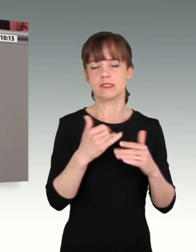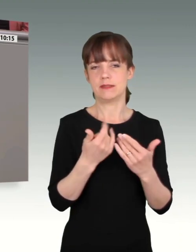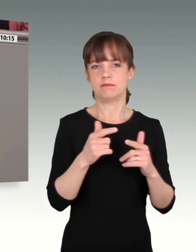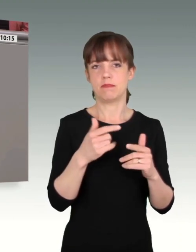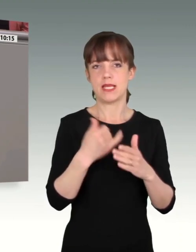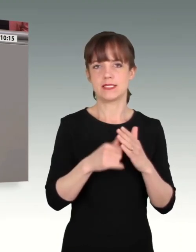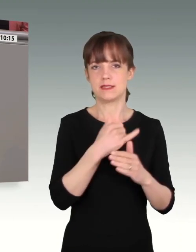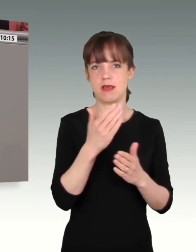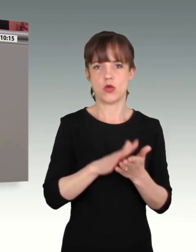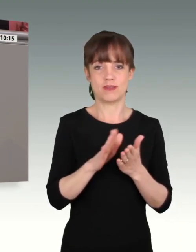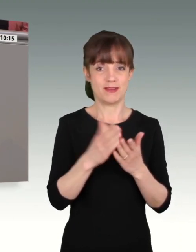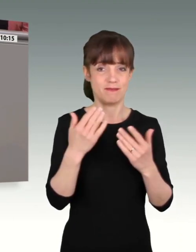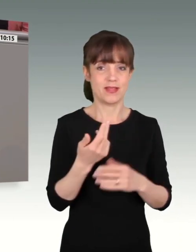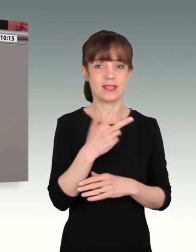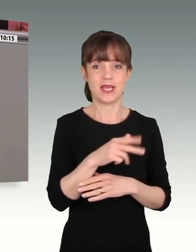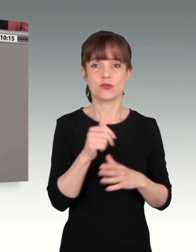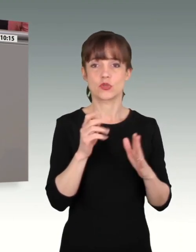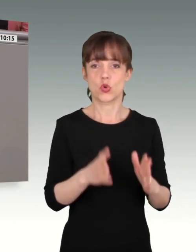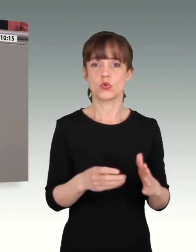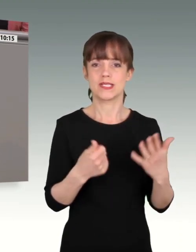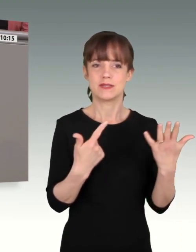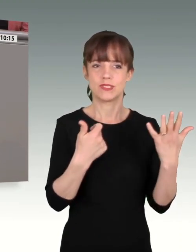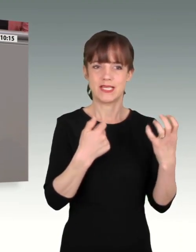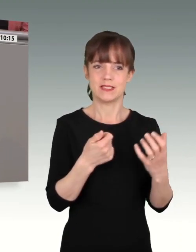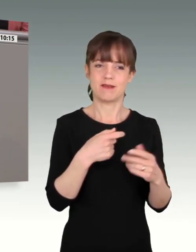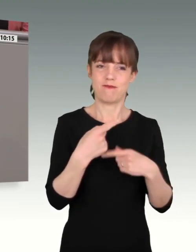machen, damit wir unsere Arbeit gewissenhafter machen können.